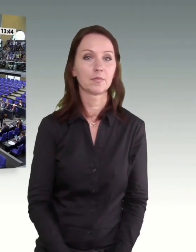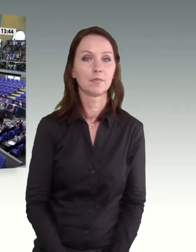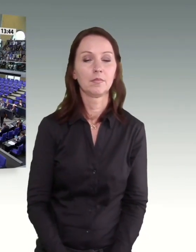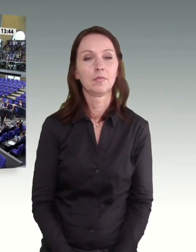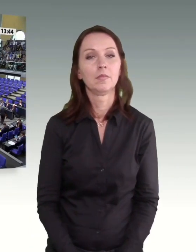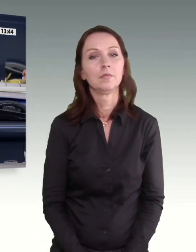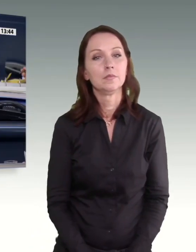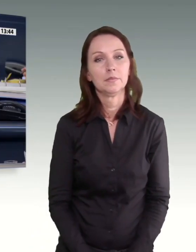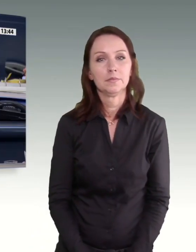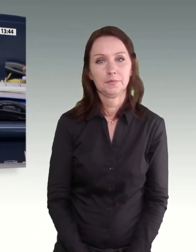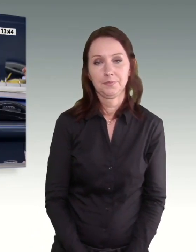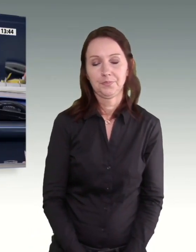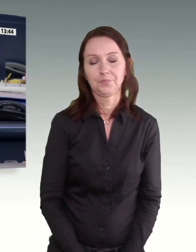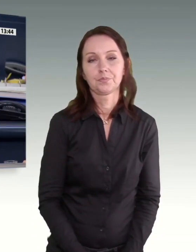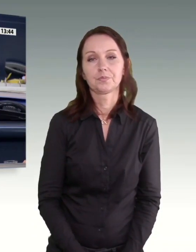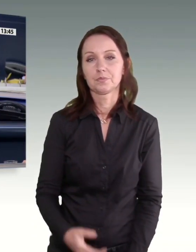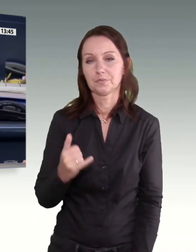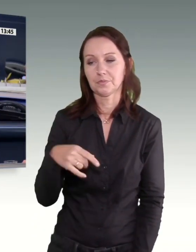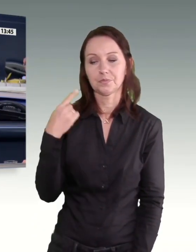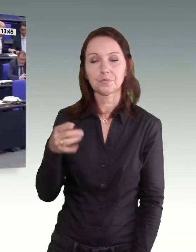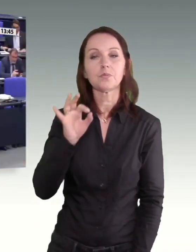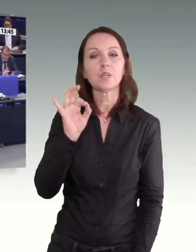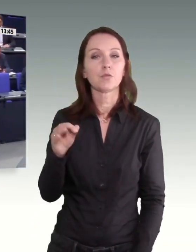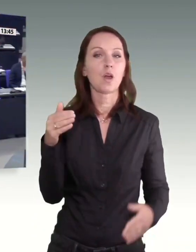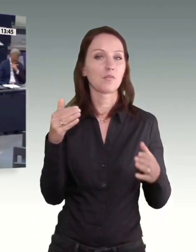Das Wort hat der Kollege Pascal Kober für die FDP-Fraktion.